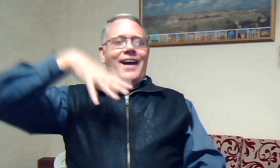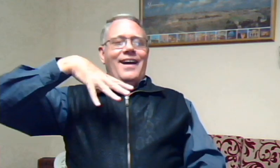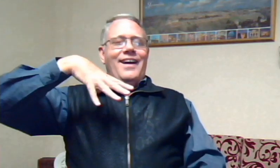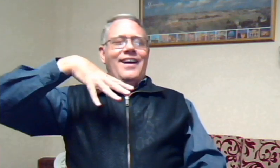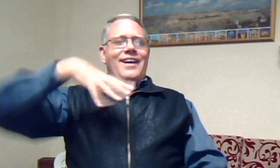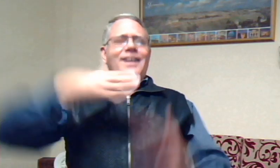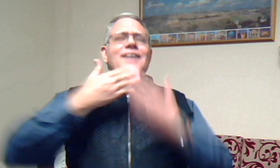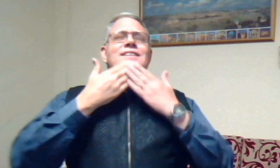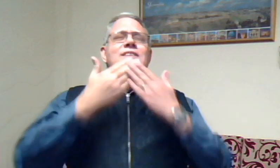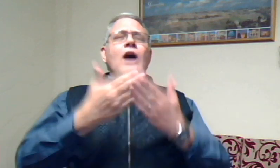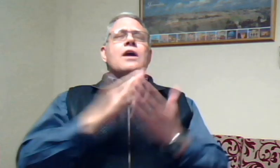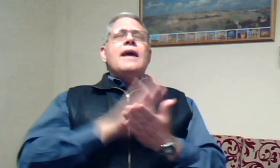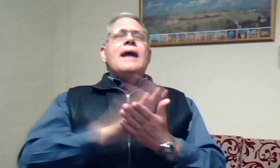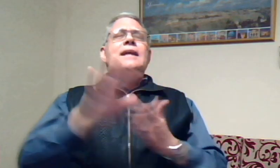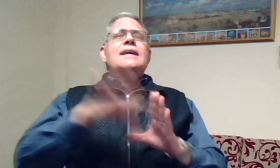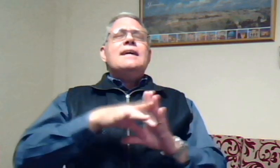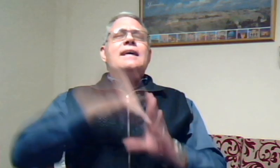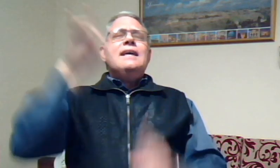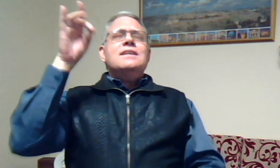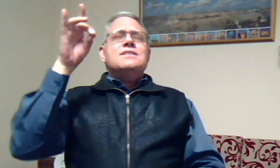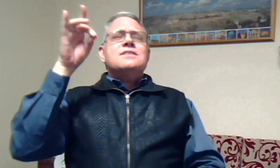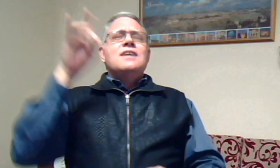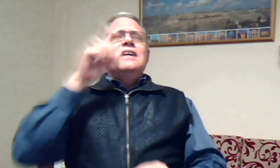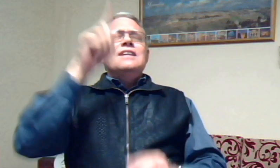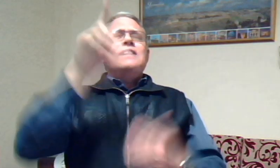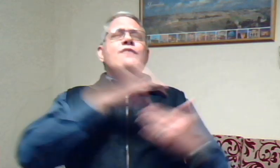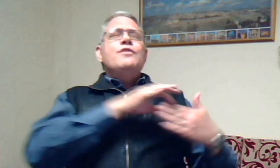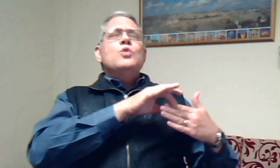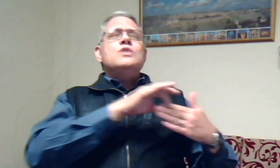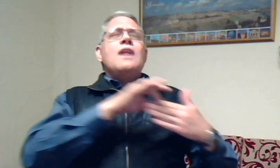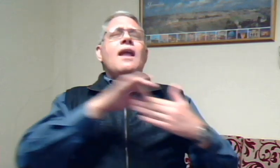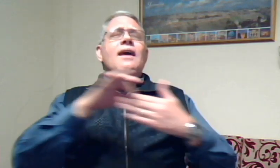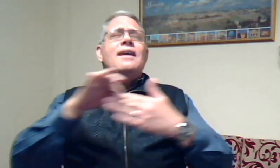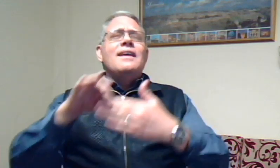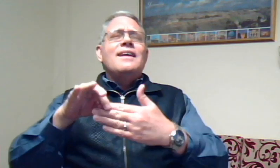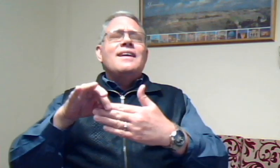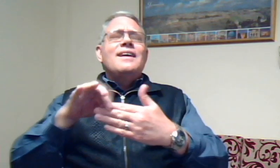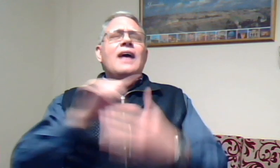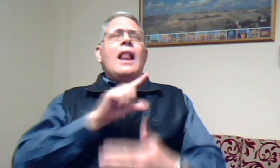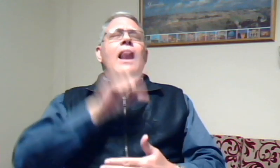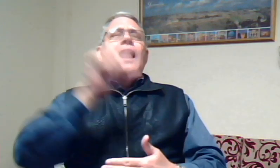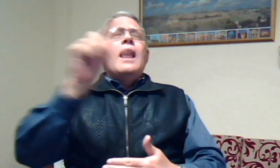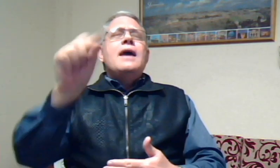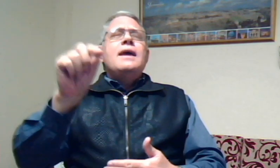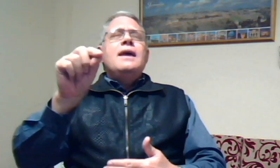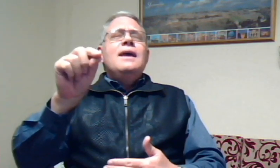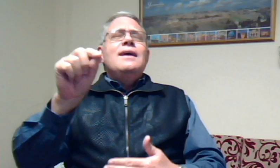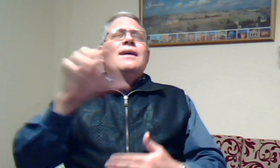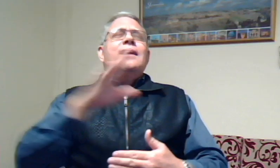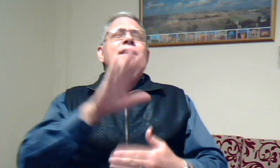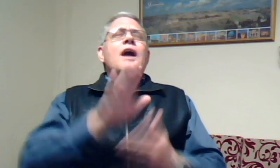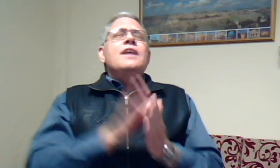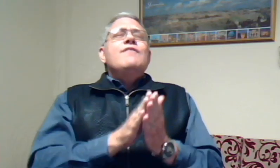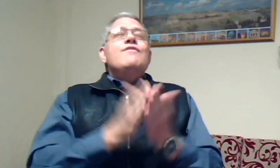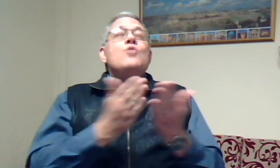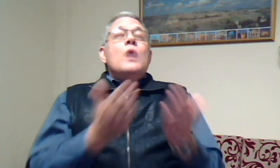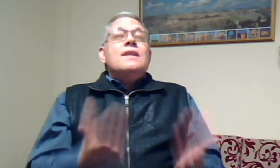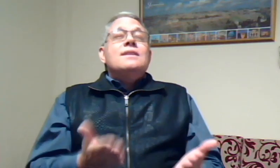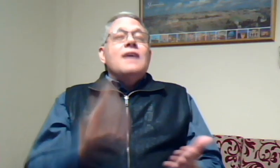dankie Heilige Gees dat u vir ons lei lei na die woord en